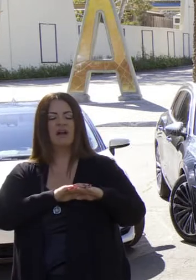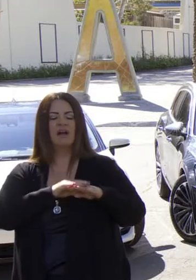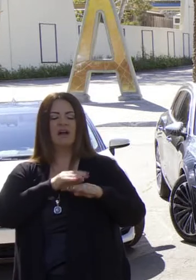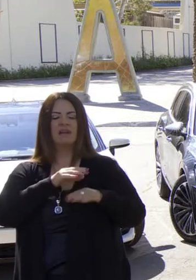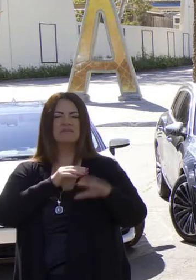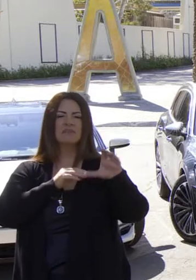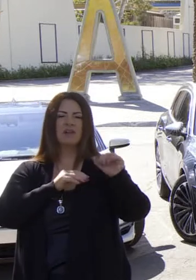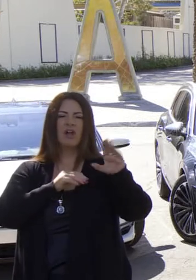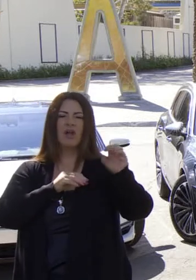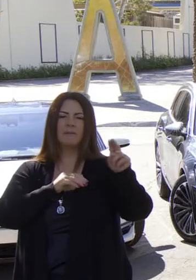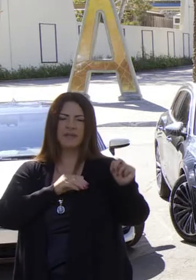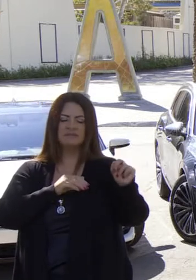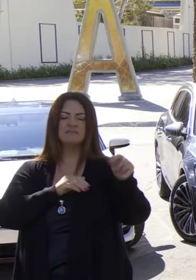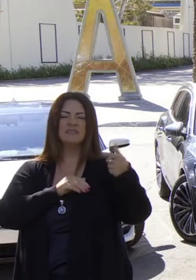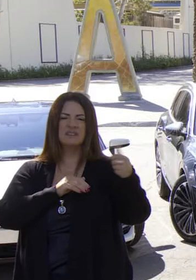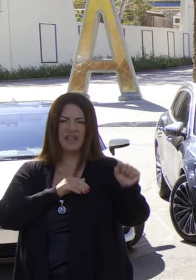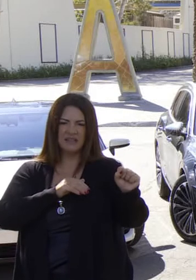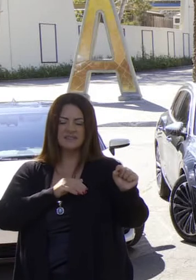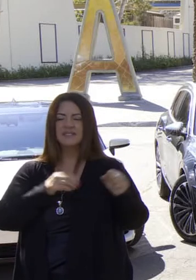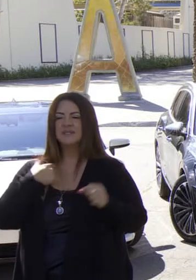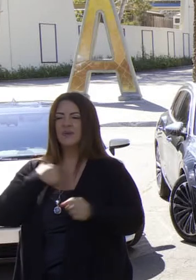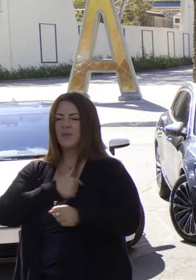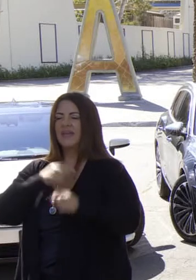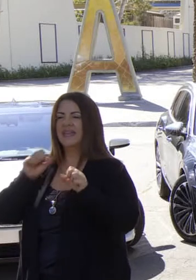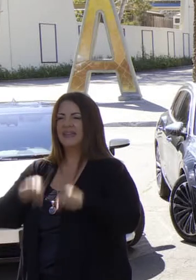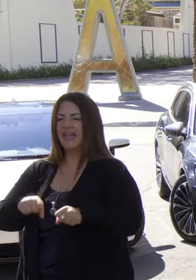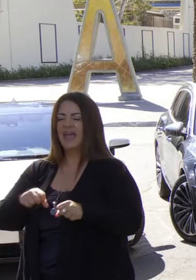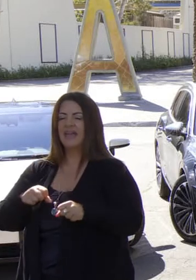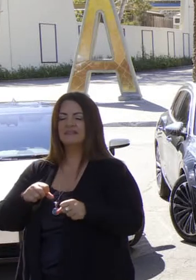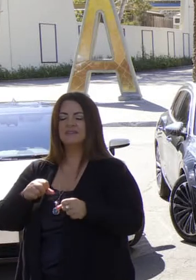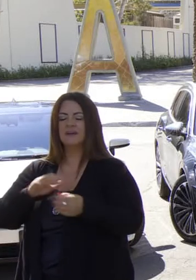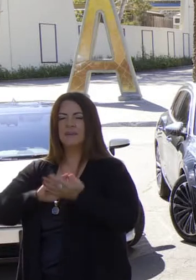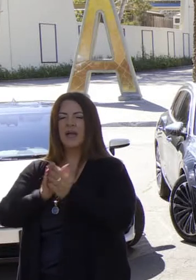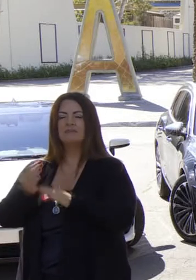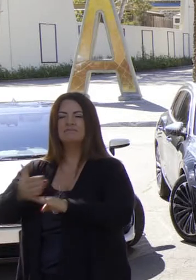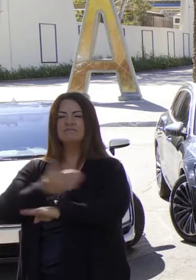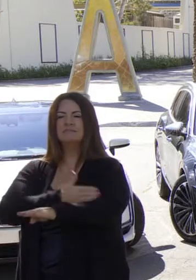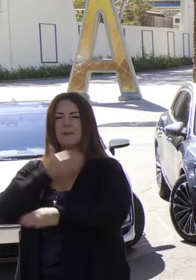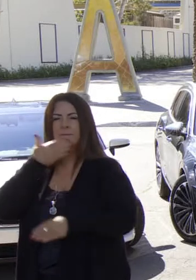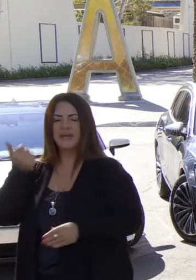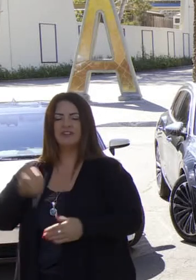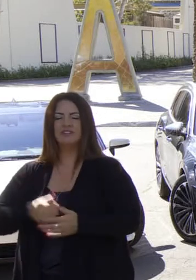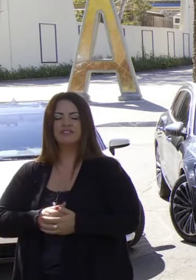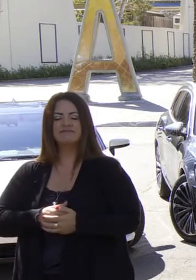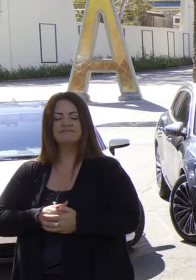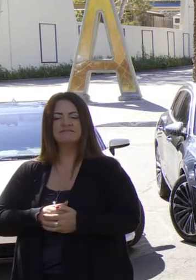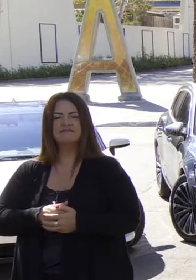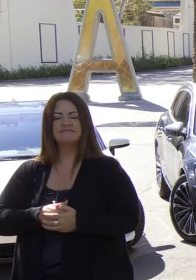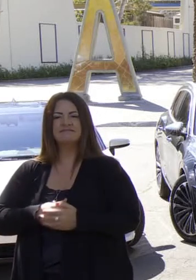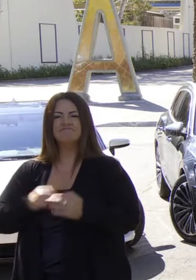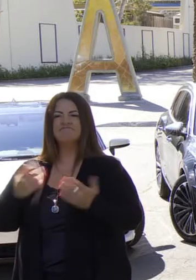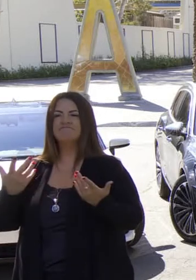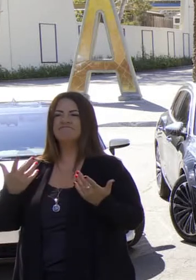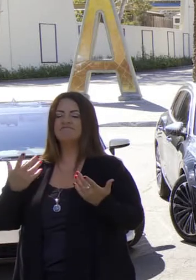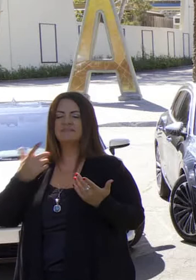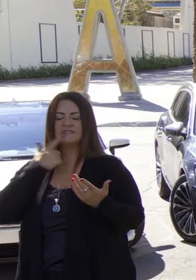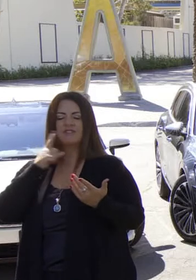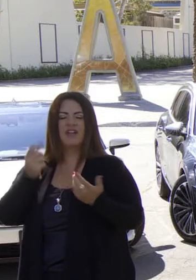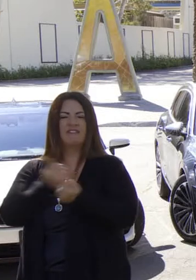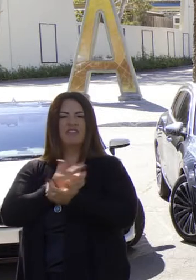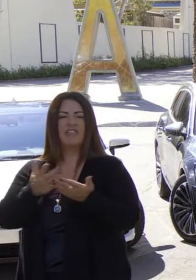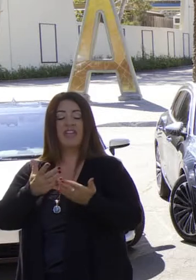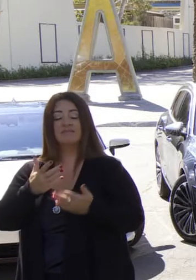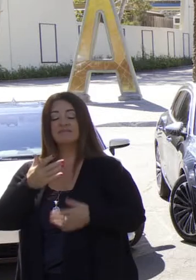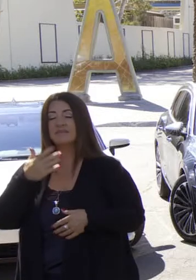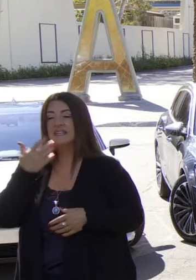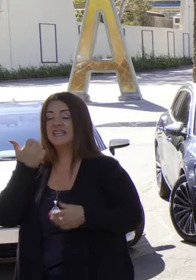crecimiento verde, la forma que producimos y consumimos electricidad y energía en el estado de California. Platón dijo, si